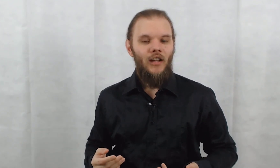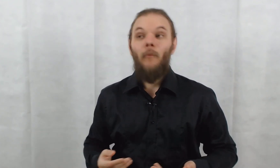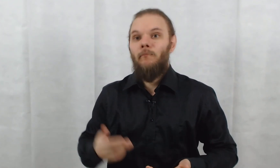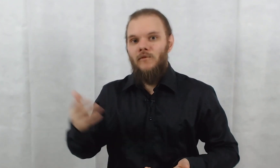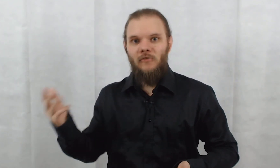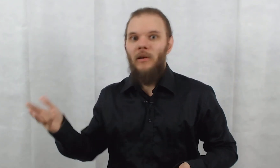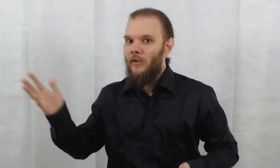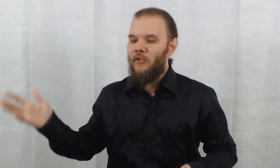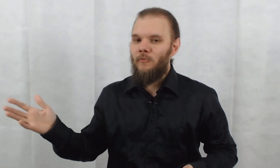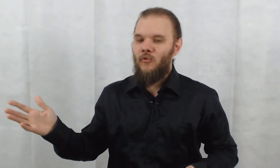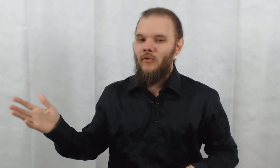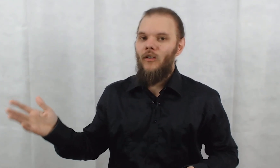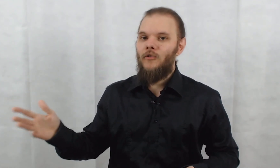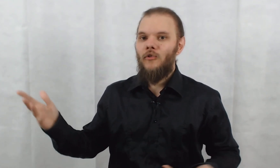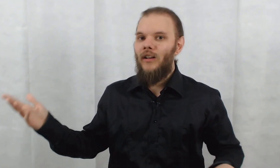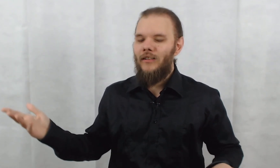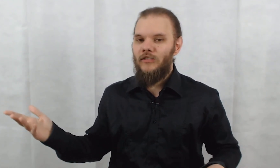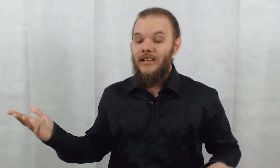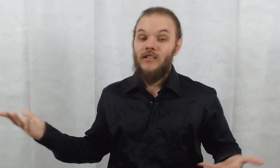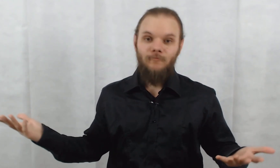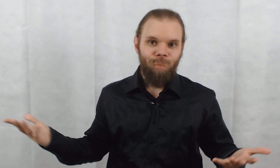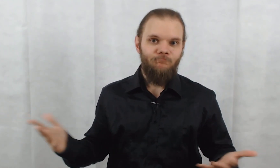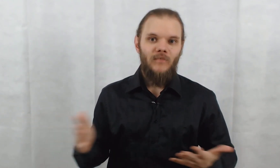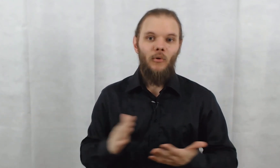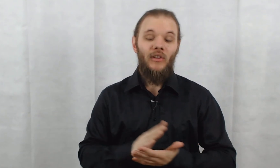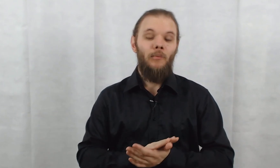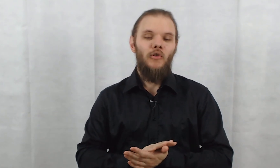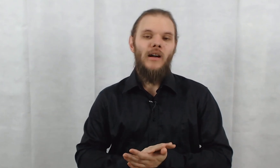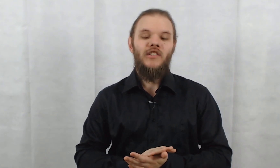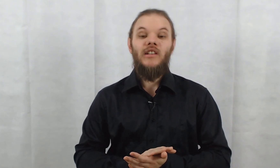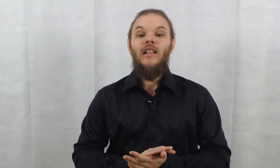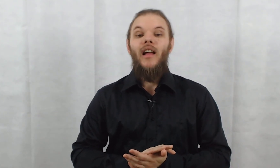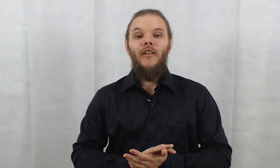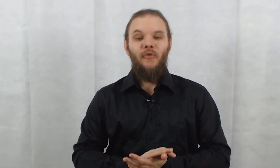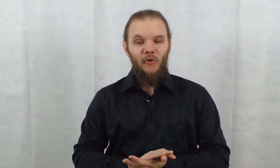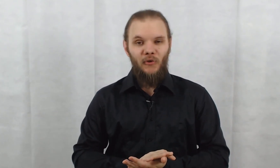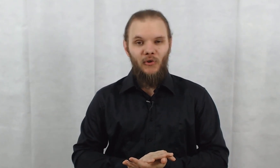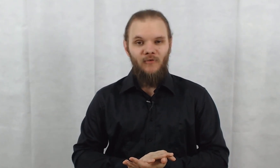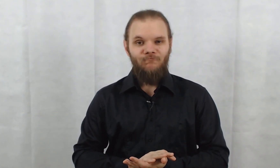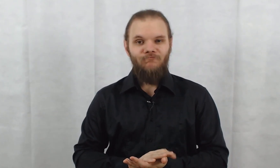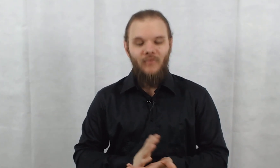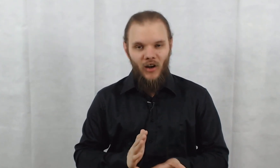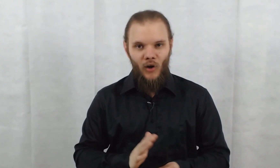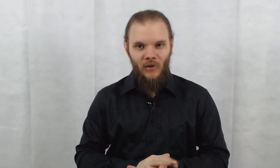Alors, j'espère que dans l'épisode suivant, on en aura davantage. Mais bon, c'est un peu dommage. Sur ce, au revoir.